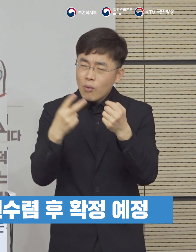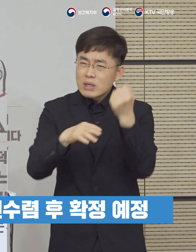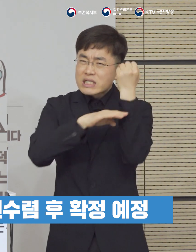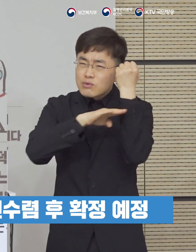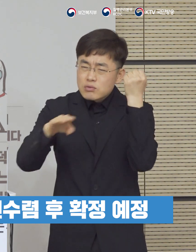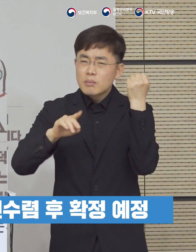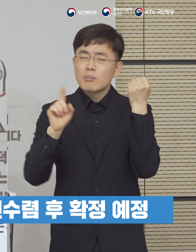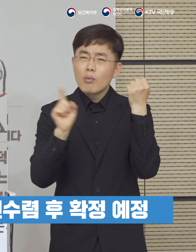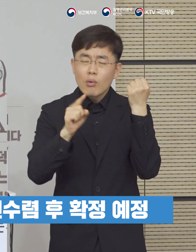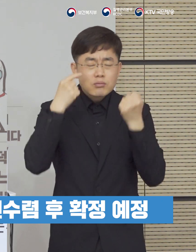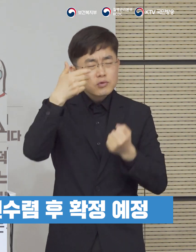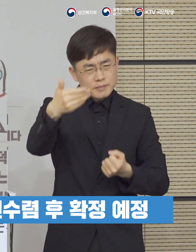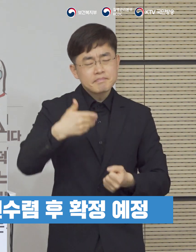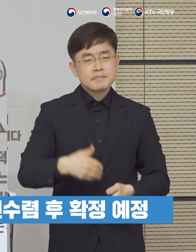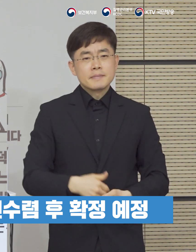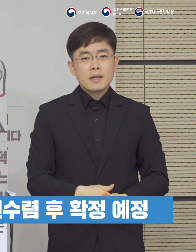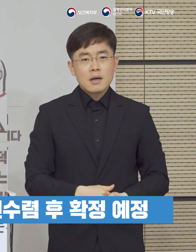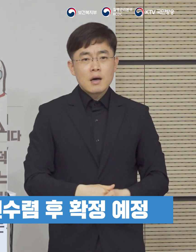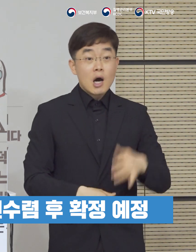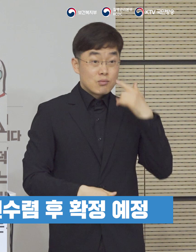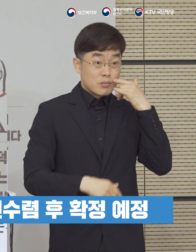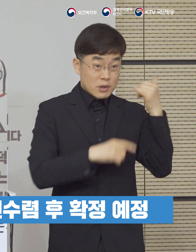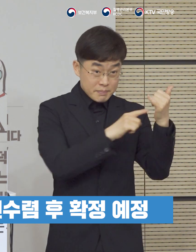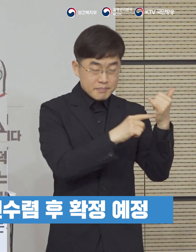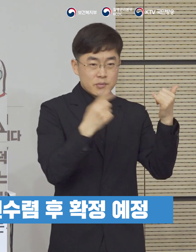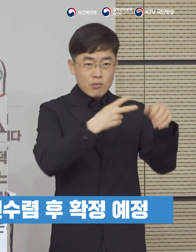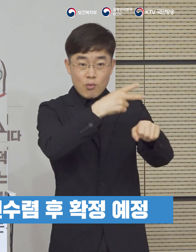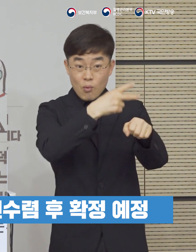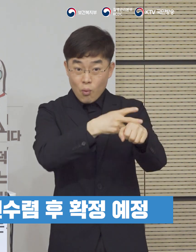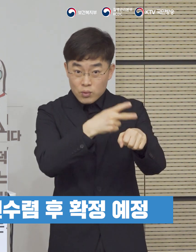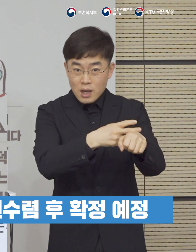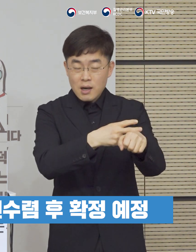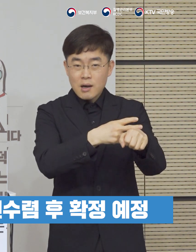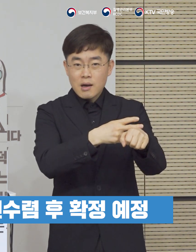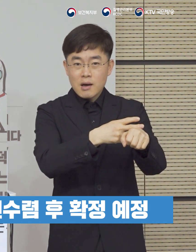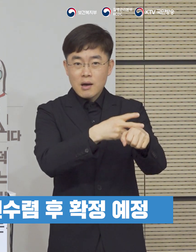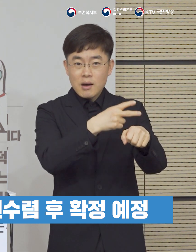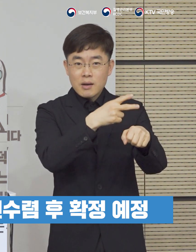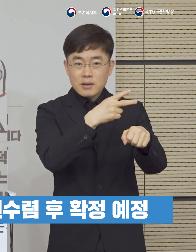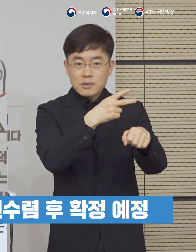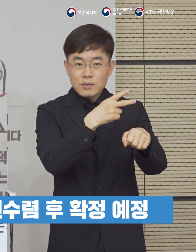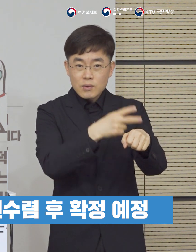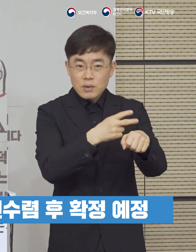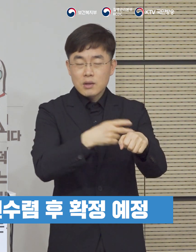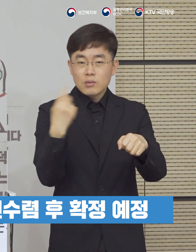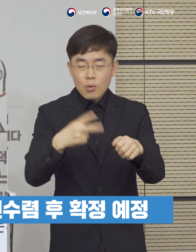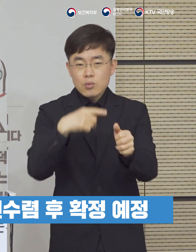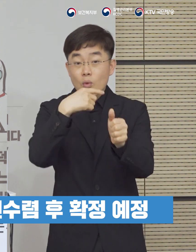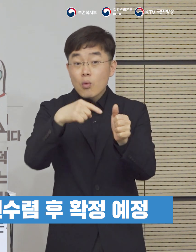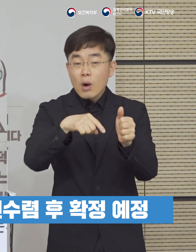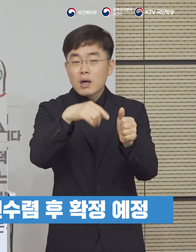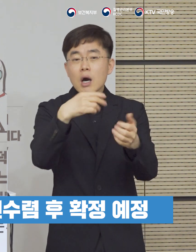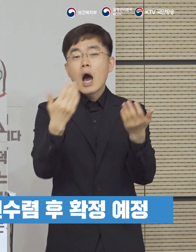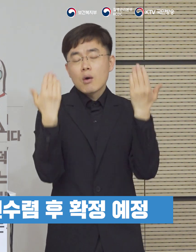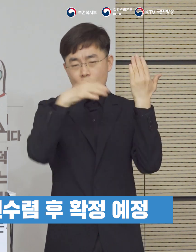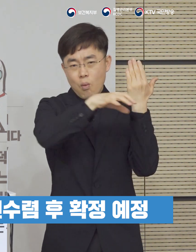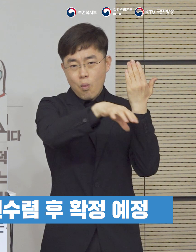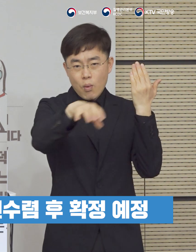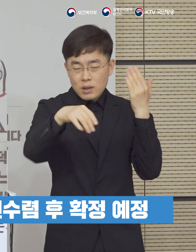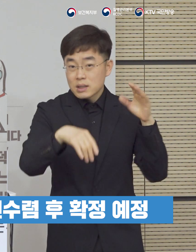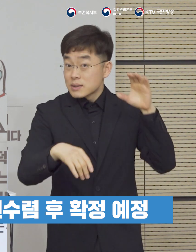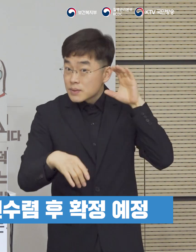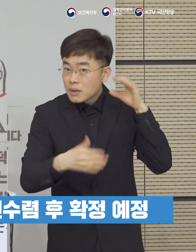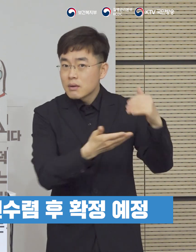결정을 할 때 같이 학부모님들과 교육현장의 의견 등을